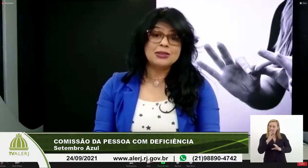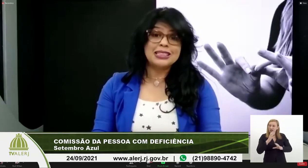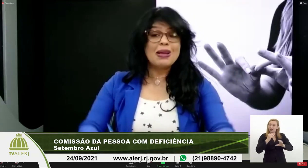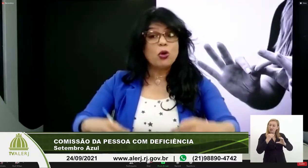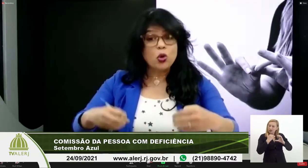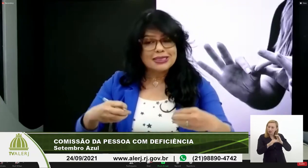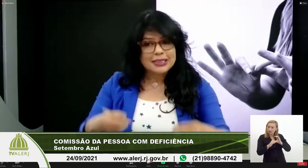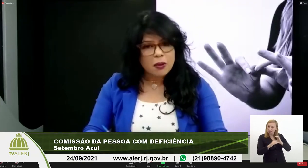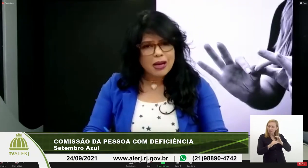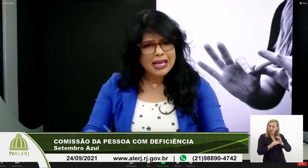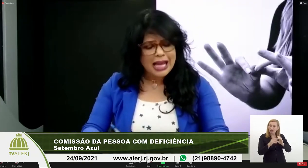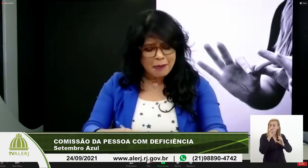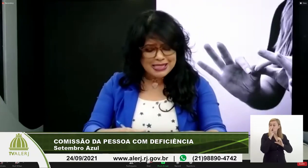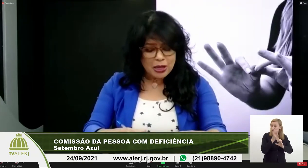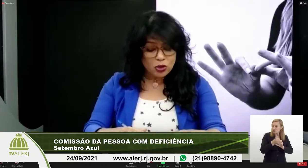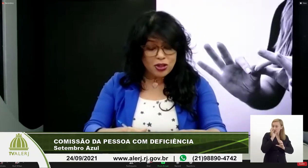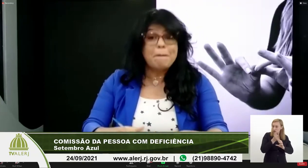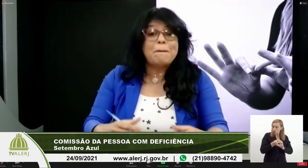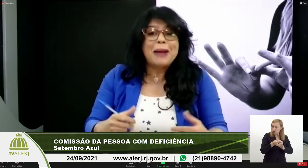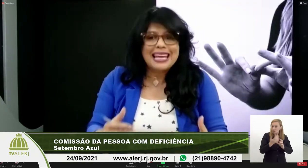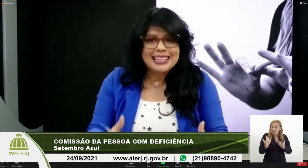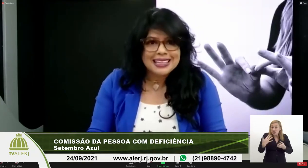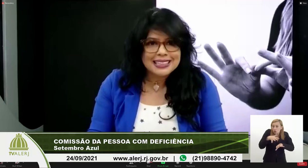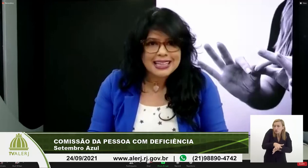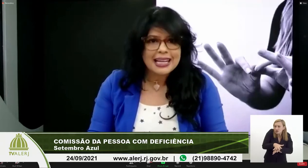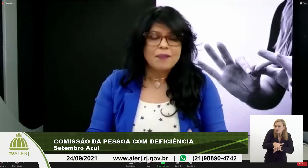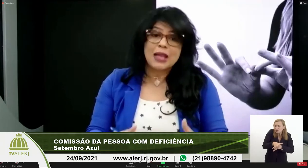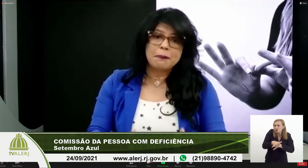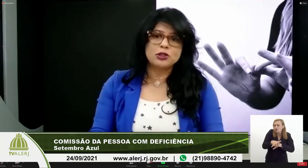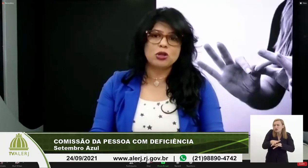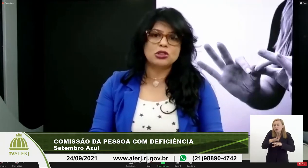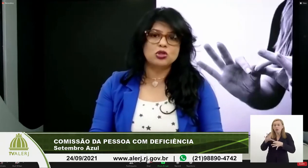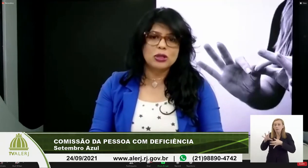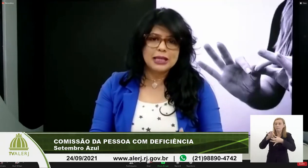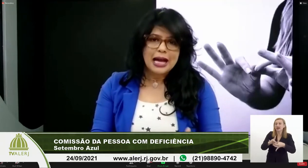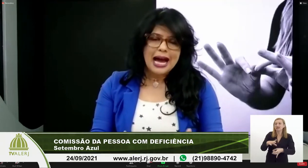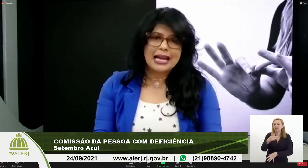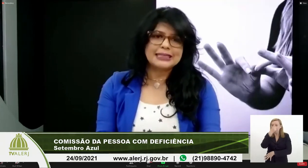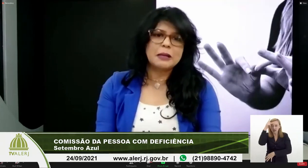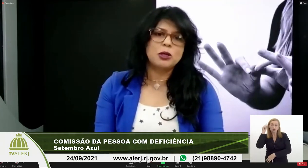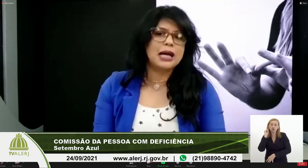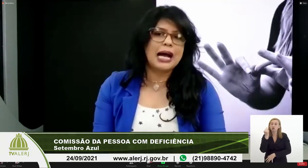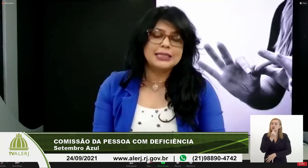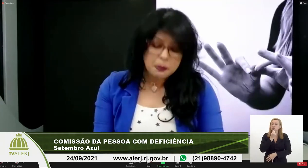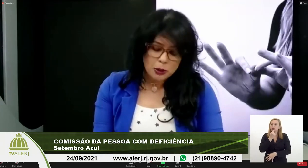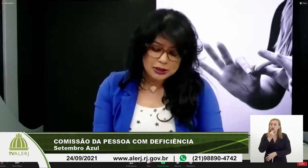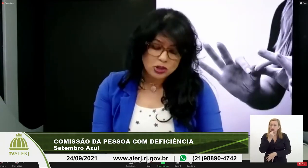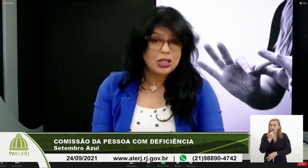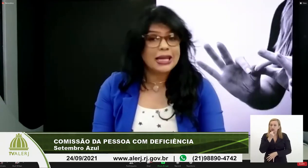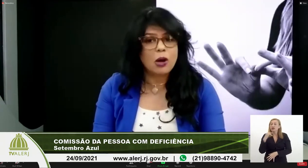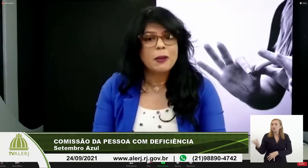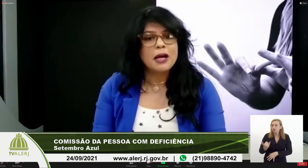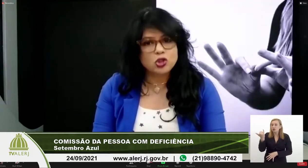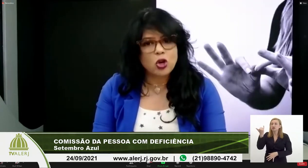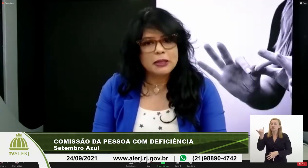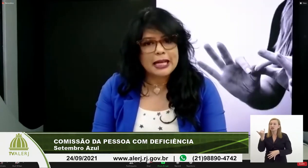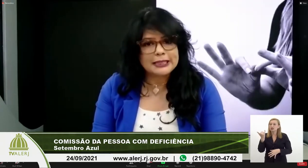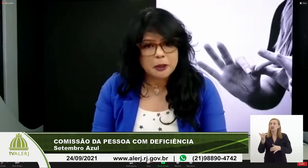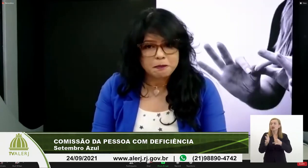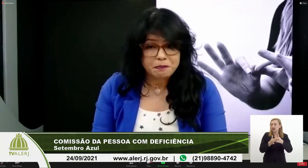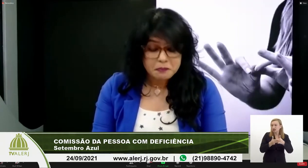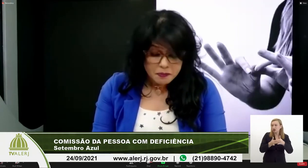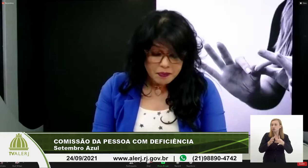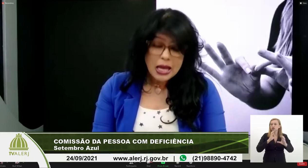assegurando, então, a inclusão, mas a inclusão plena da pessoa surda a esse importante canal de